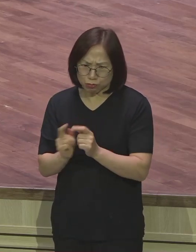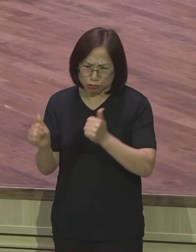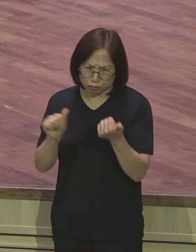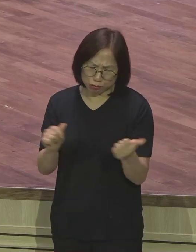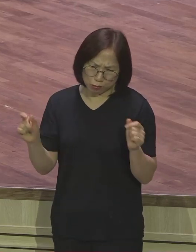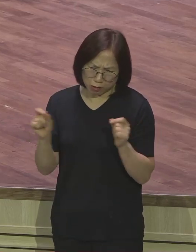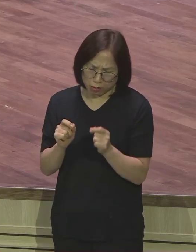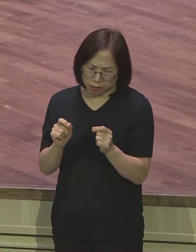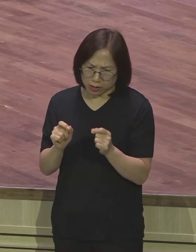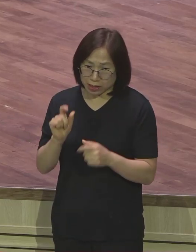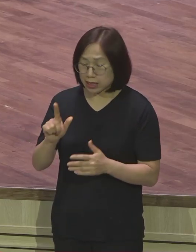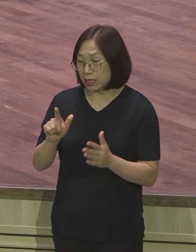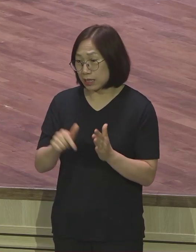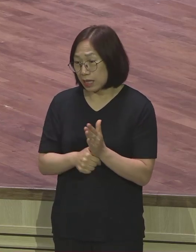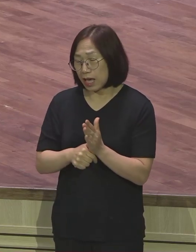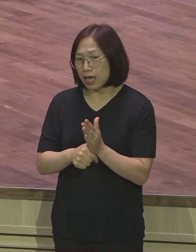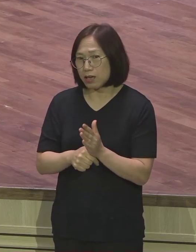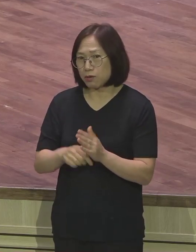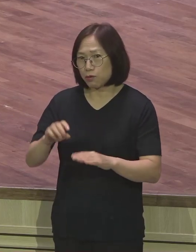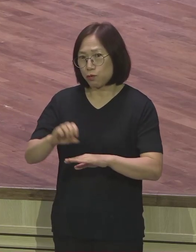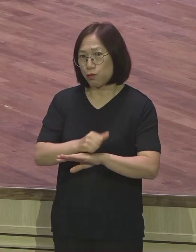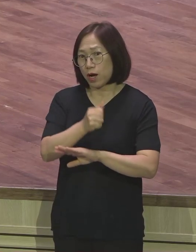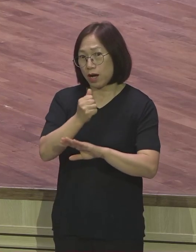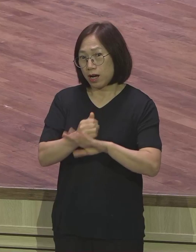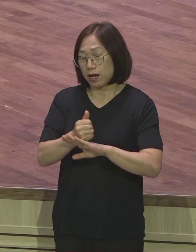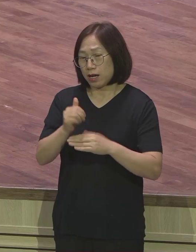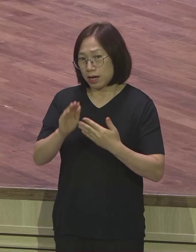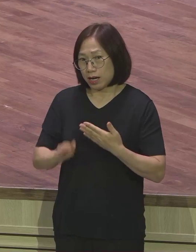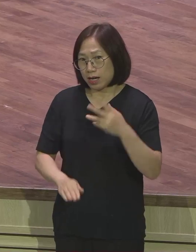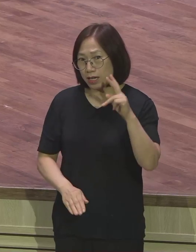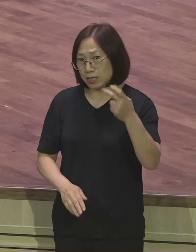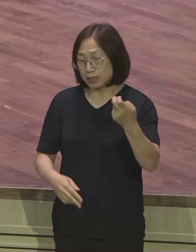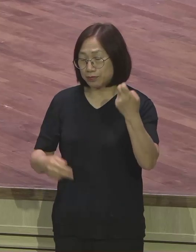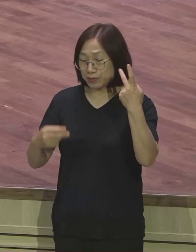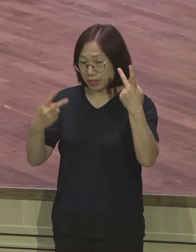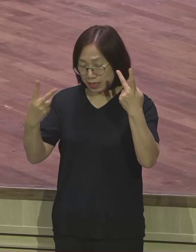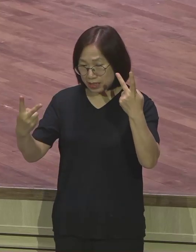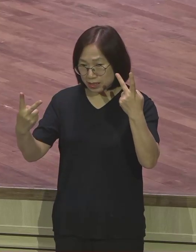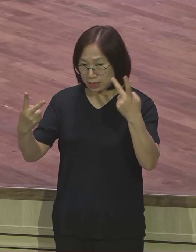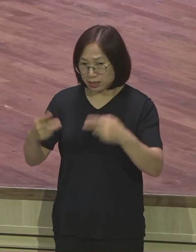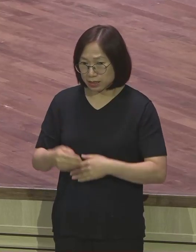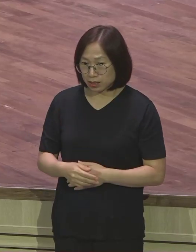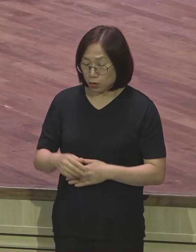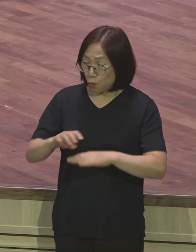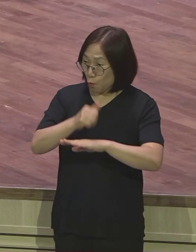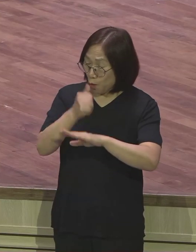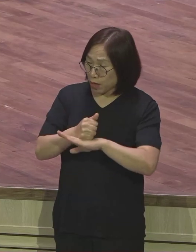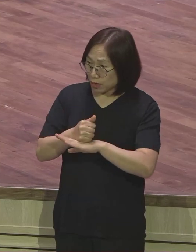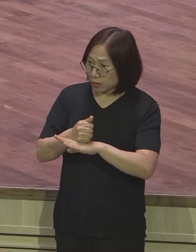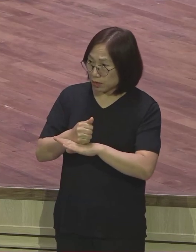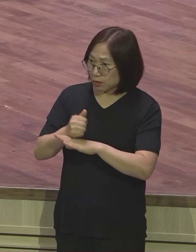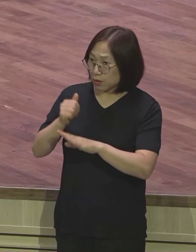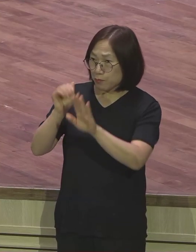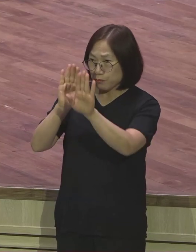이때 열한기와 20장 2절에 보면 히스기야가 낯을 벽으로 향하고 여호와께 기도하여 이르되